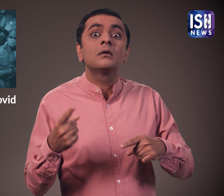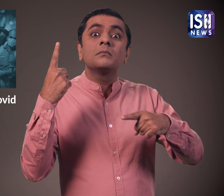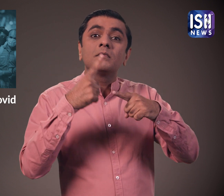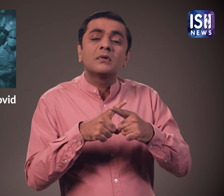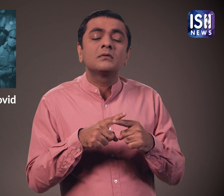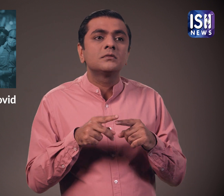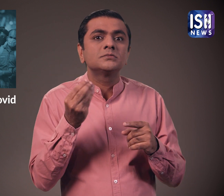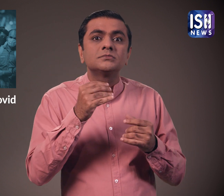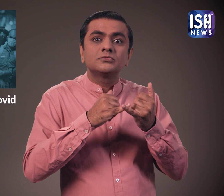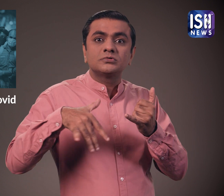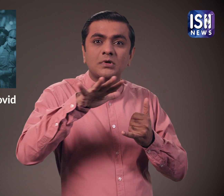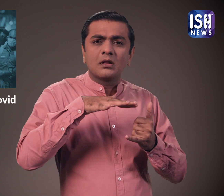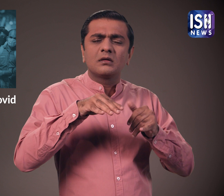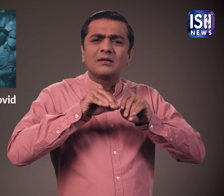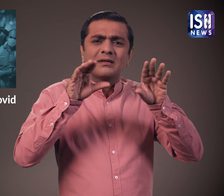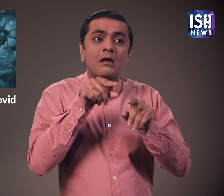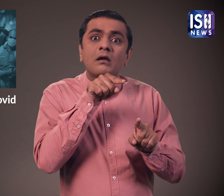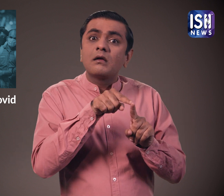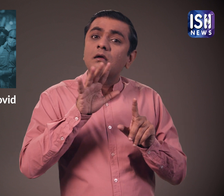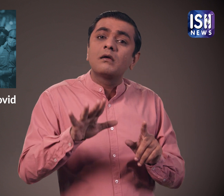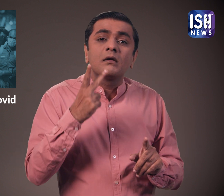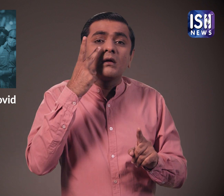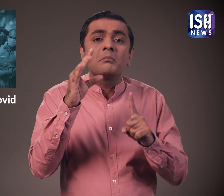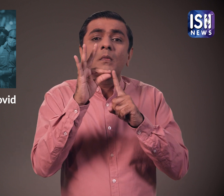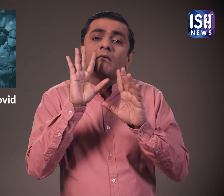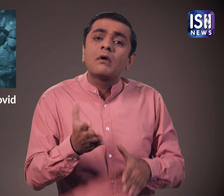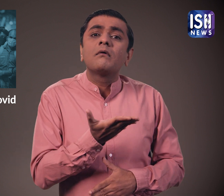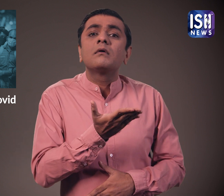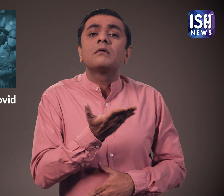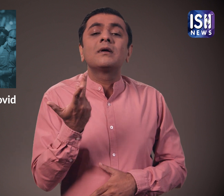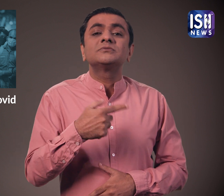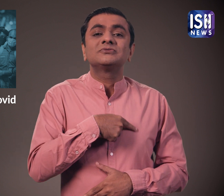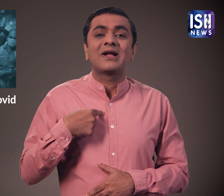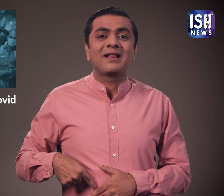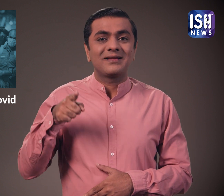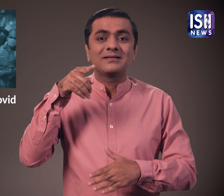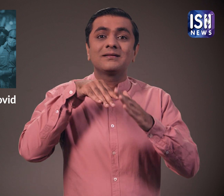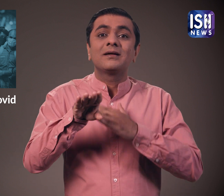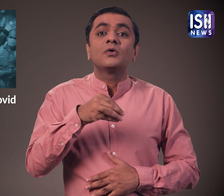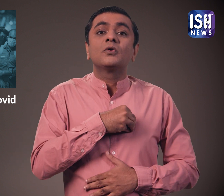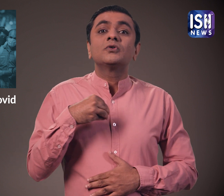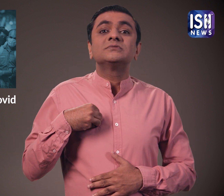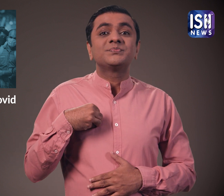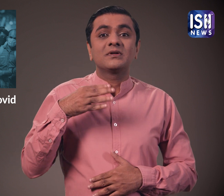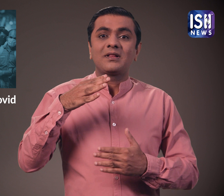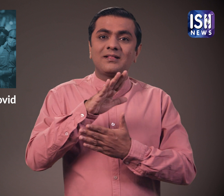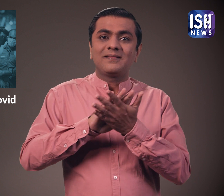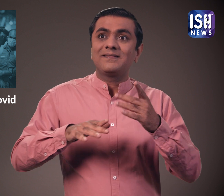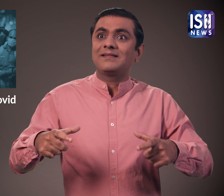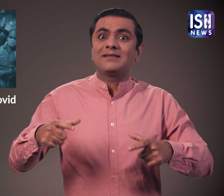हाला कि सोशल मीडिया पर इसके वीडियो प्रूफ है चीन में एक महिला कोविट मरीज एक अस्पताल